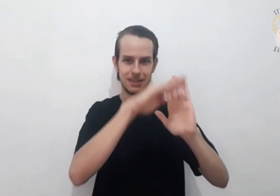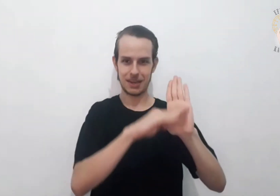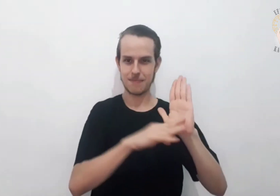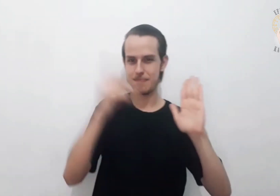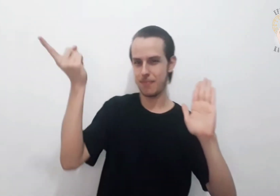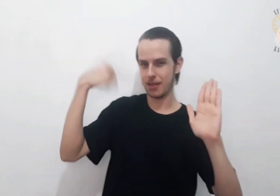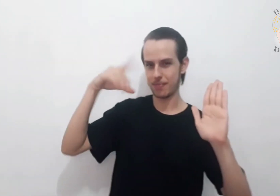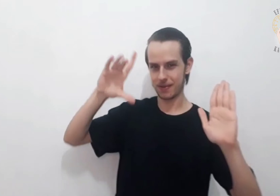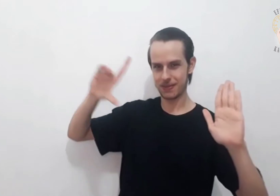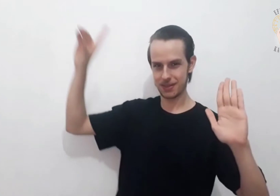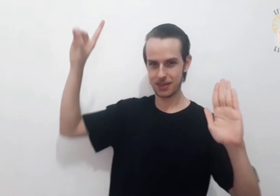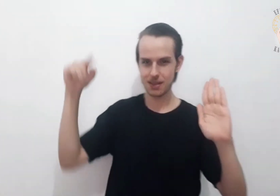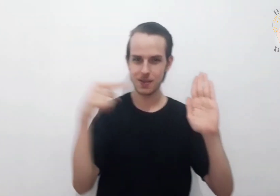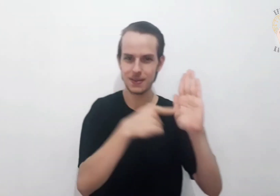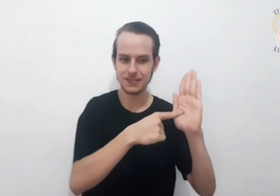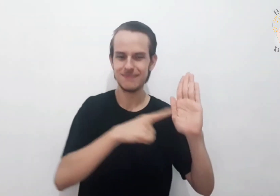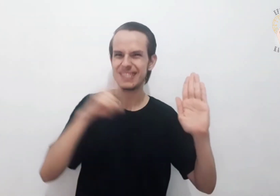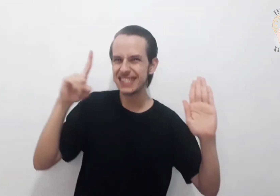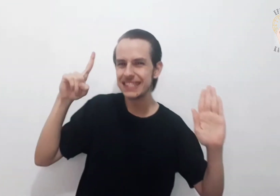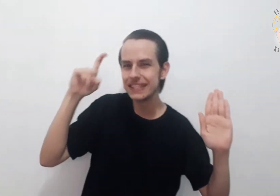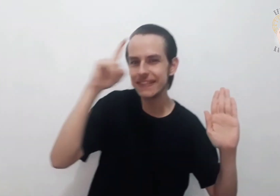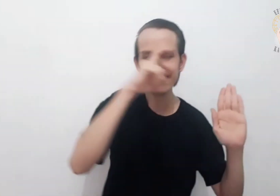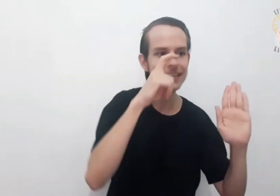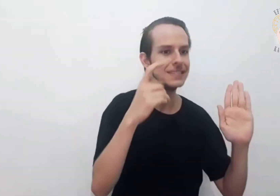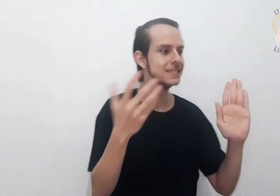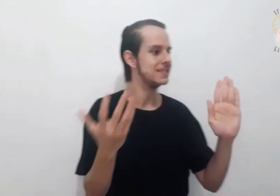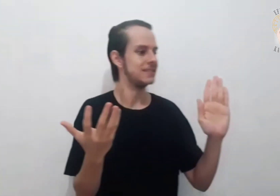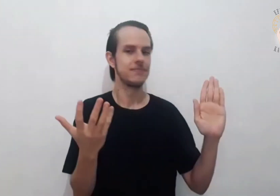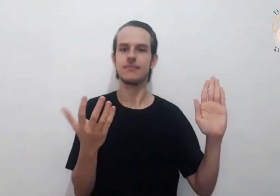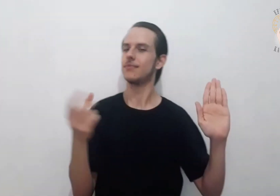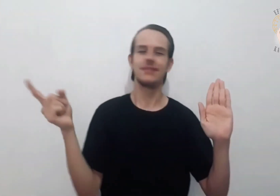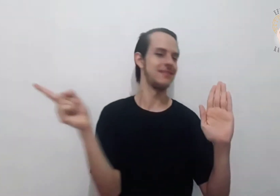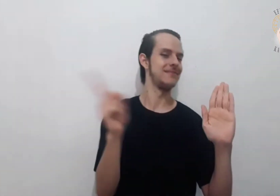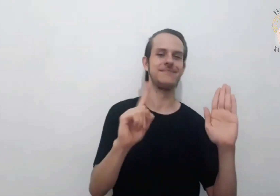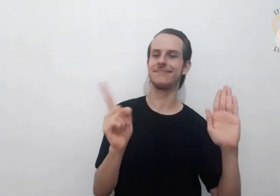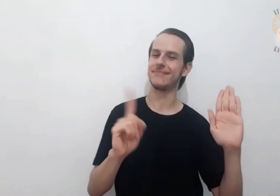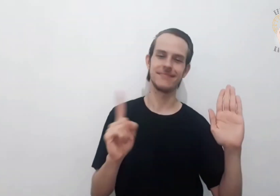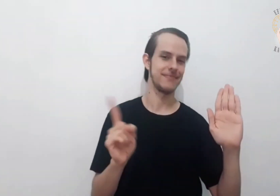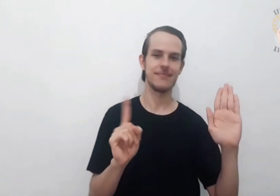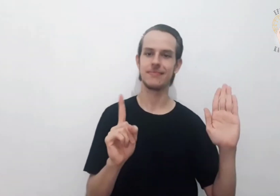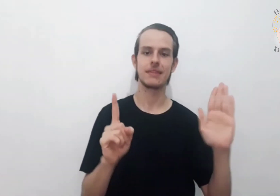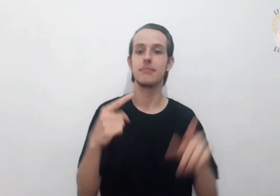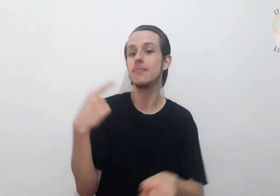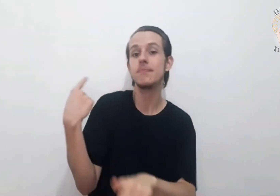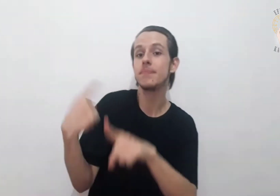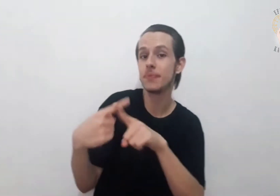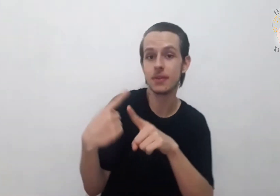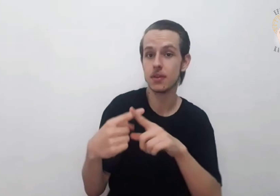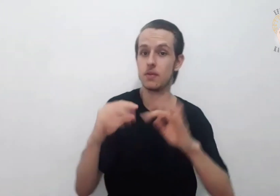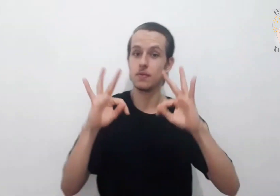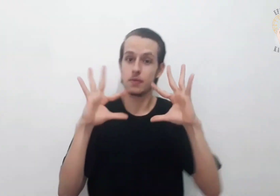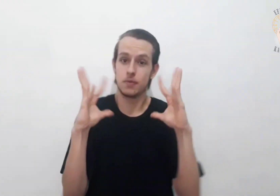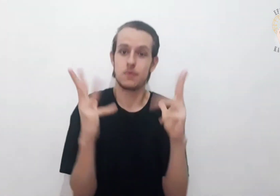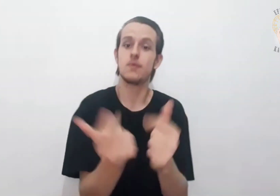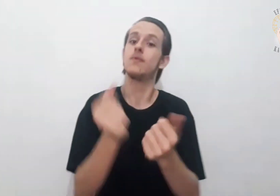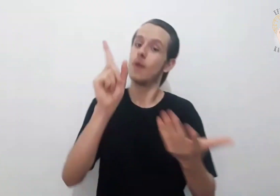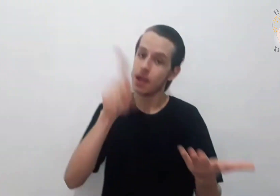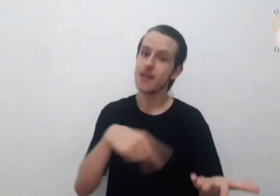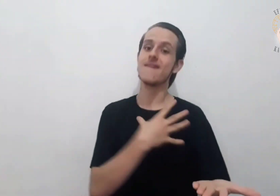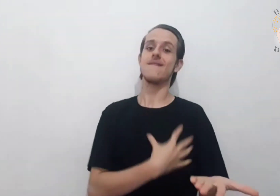E seus mandamentos não são pesados, pois todo o